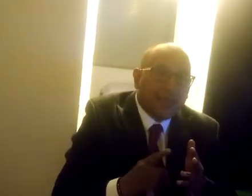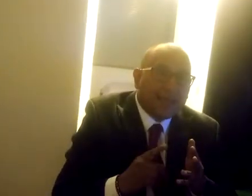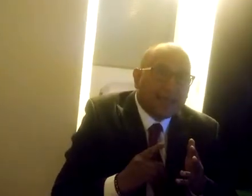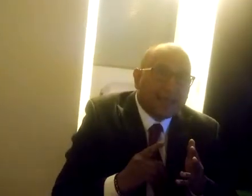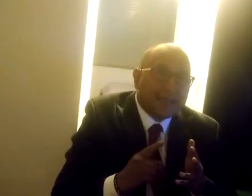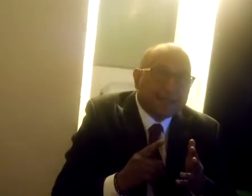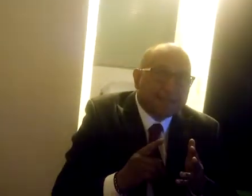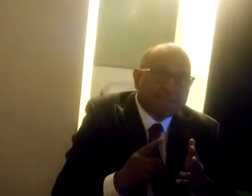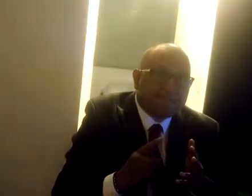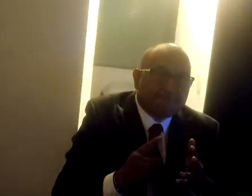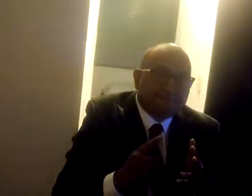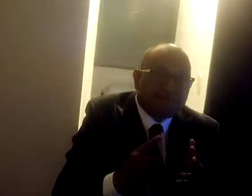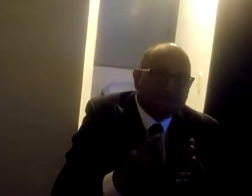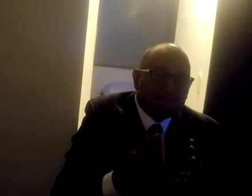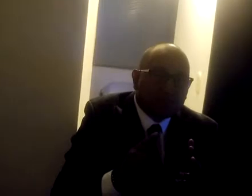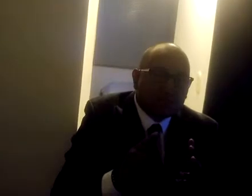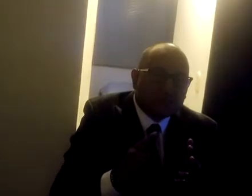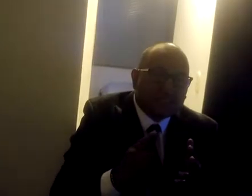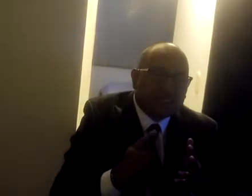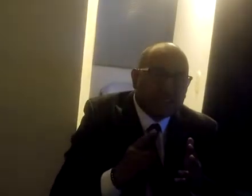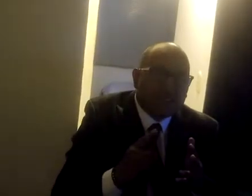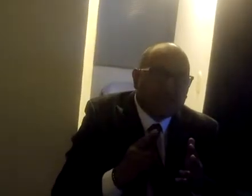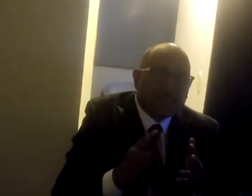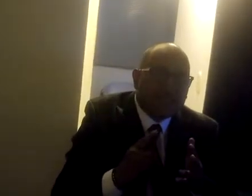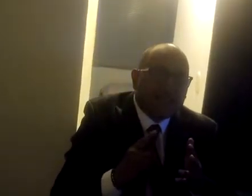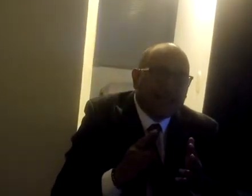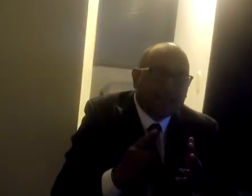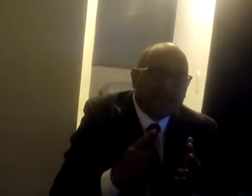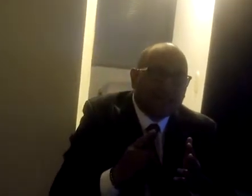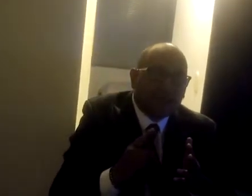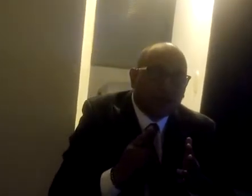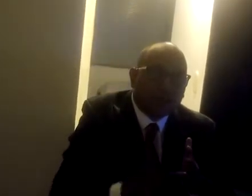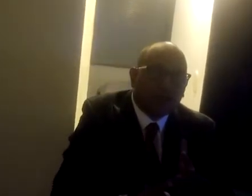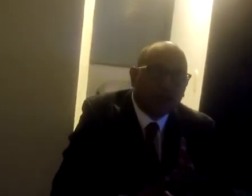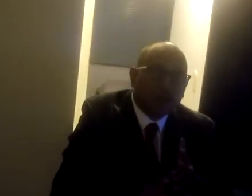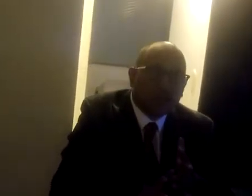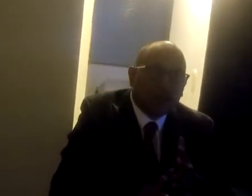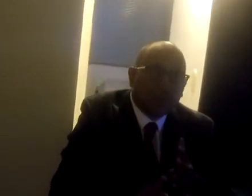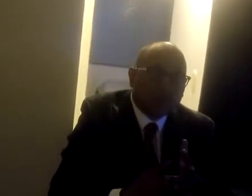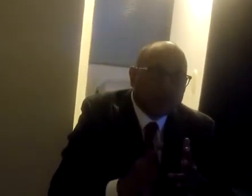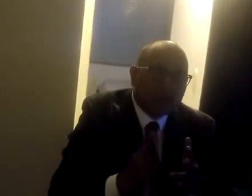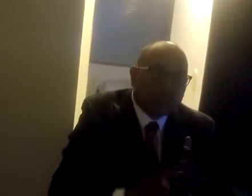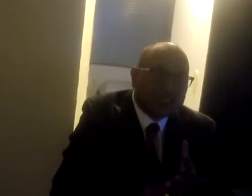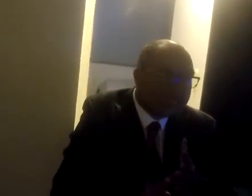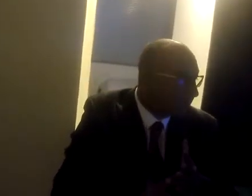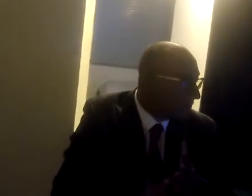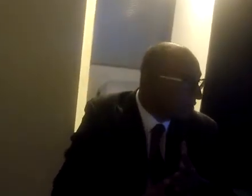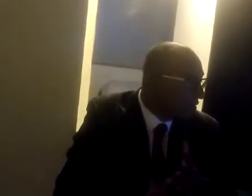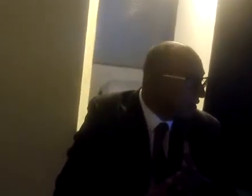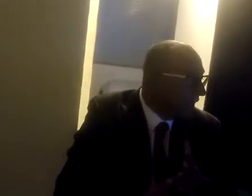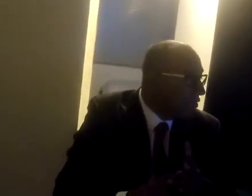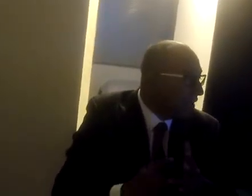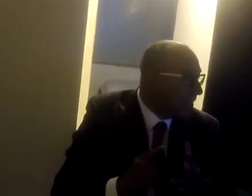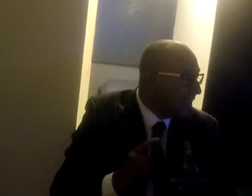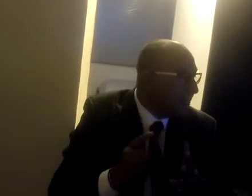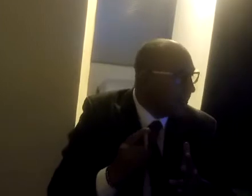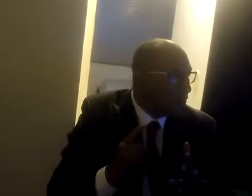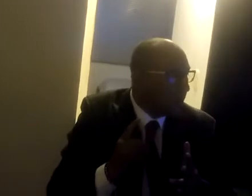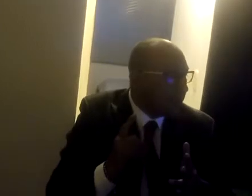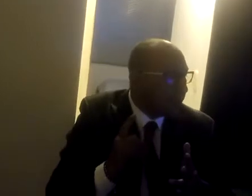sistemas políticos proteccionistas. En lugar de la apertura lo que